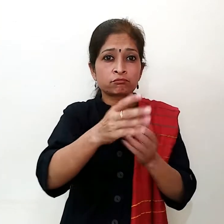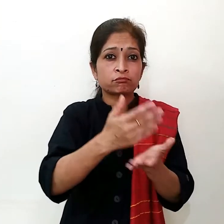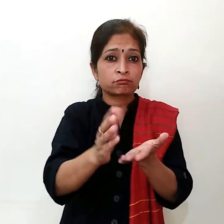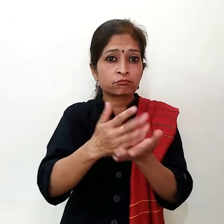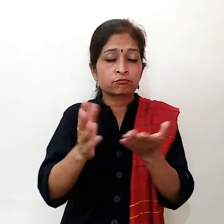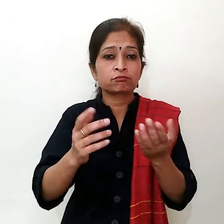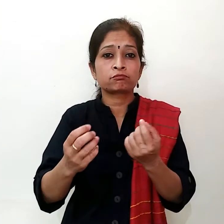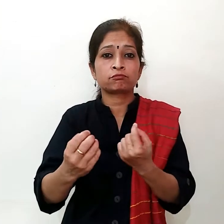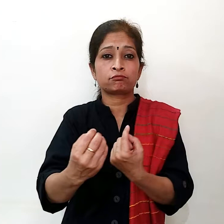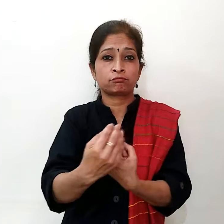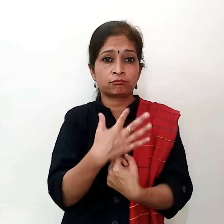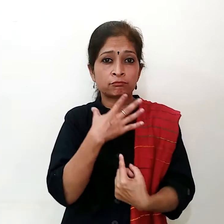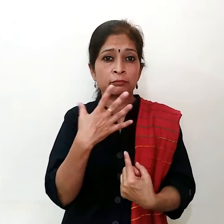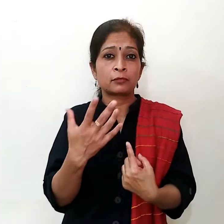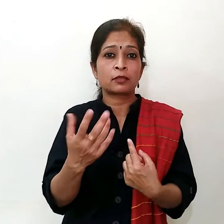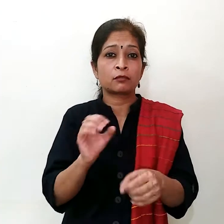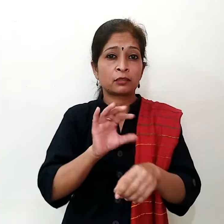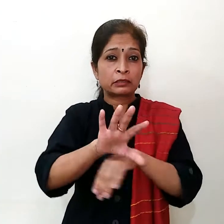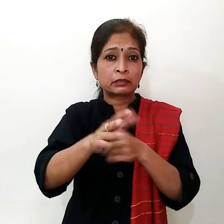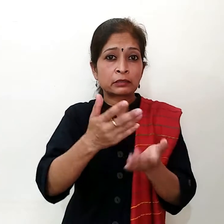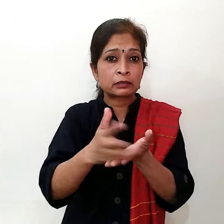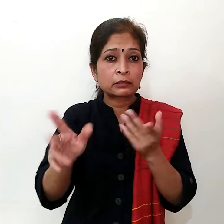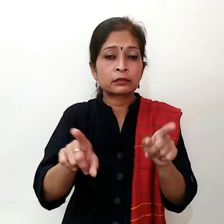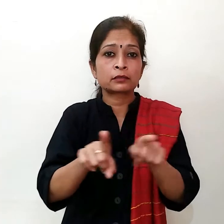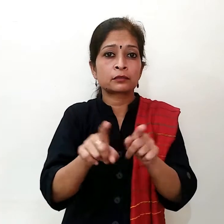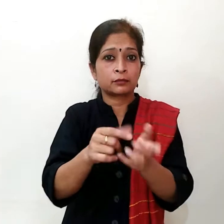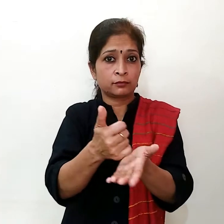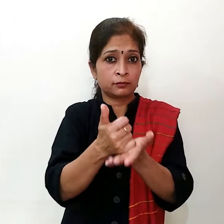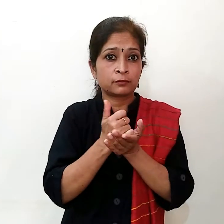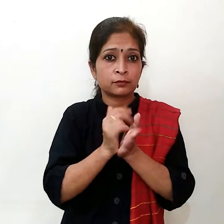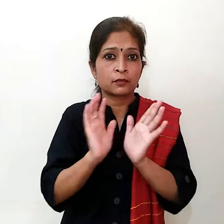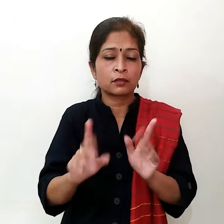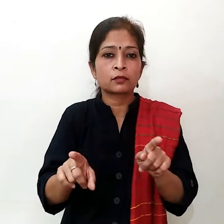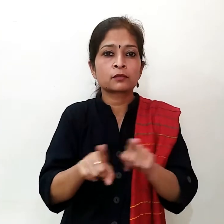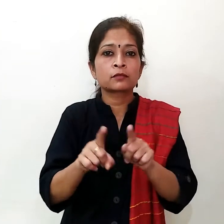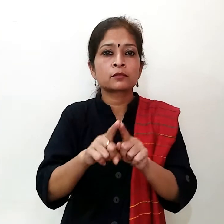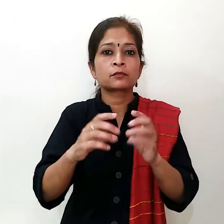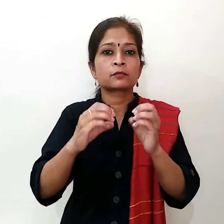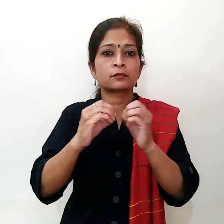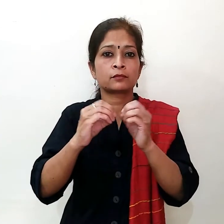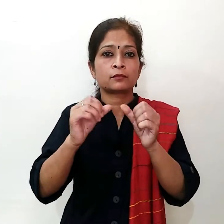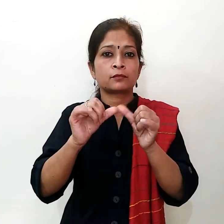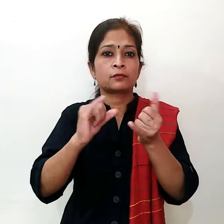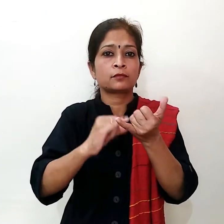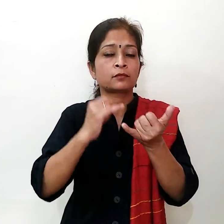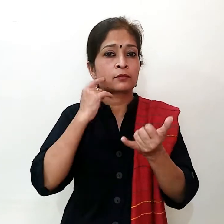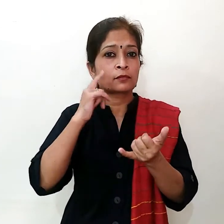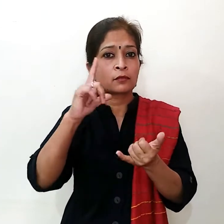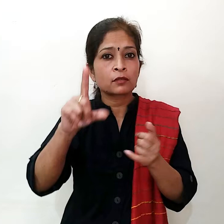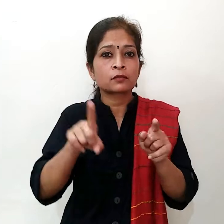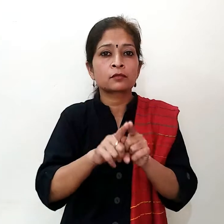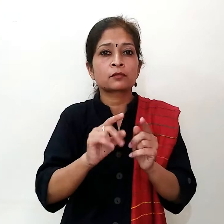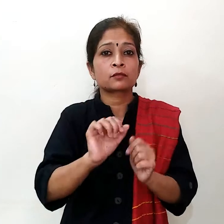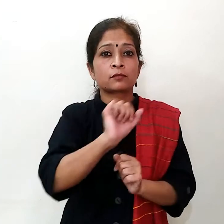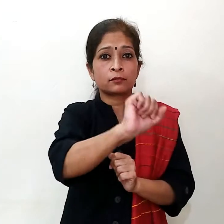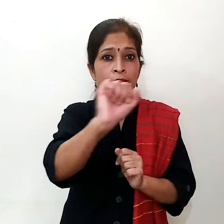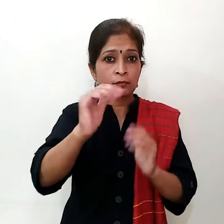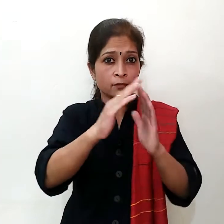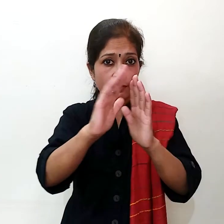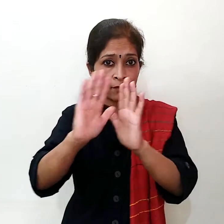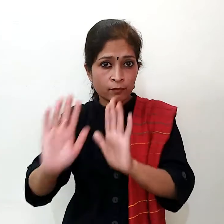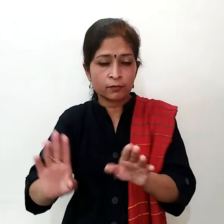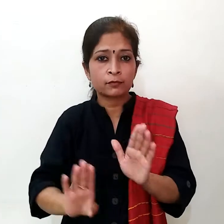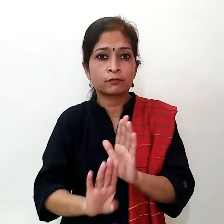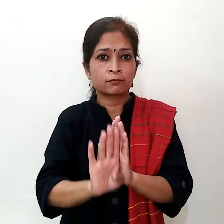एंटी ऑक्सिदेट, एंटी सेफ्टिक, एंटी कैसर आदी गुड़ों के इन जानी चाती हैं तुलसी इसी कारण हमारे देश में